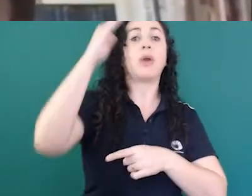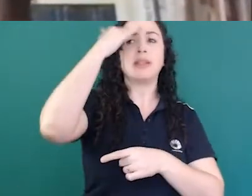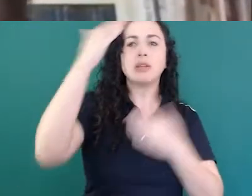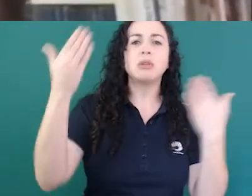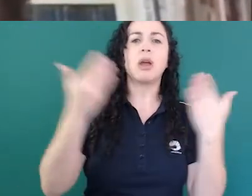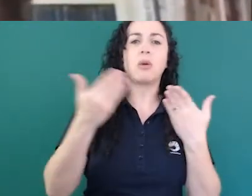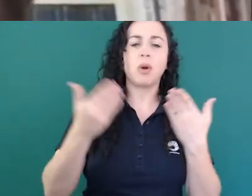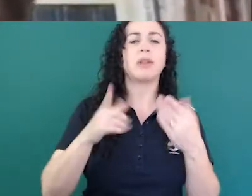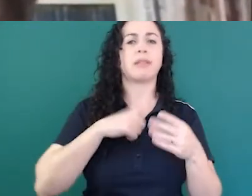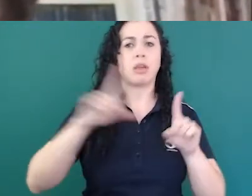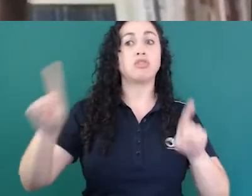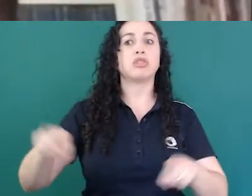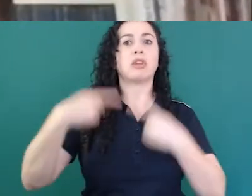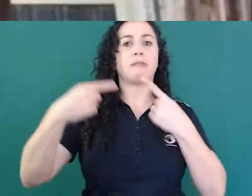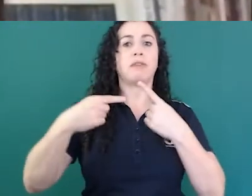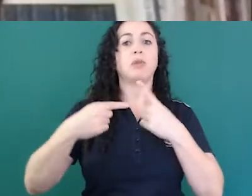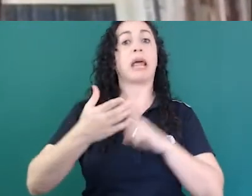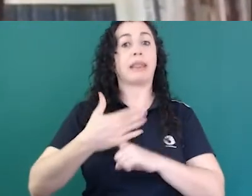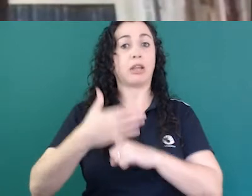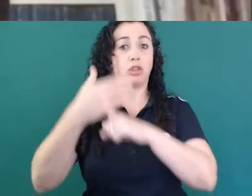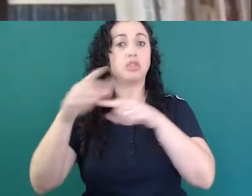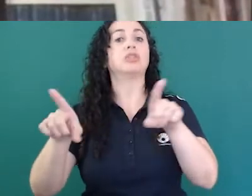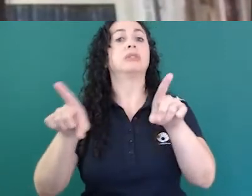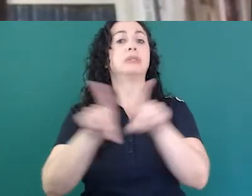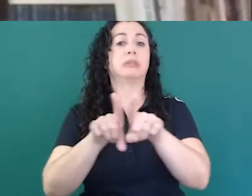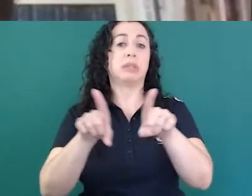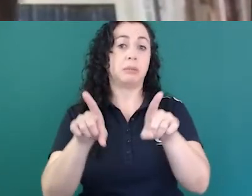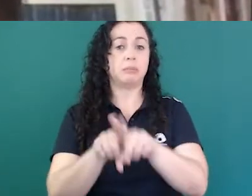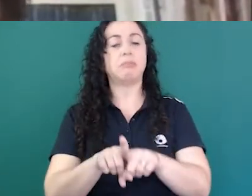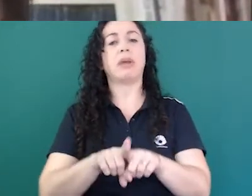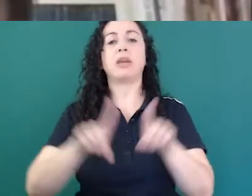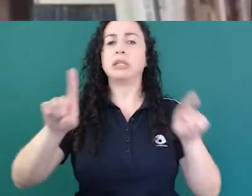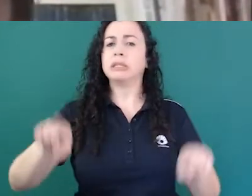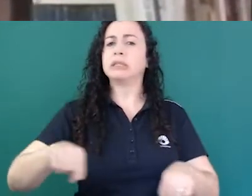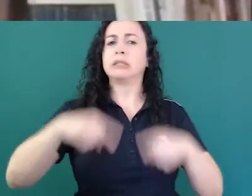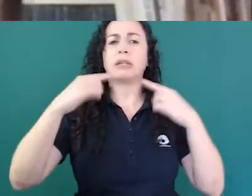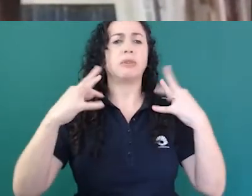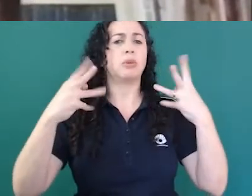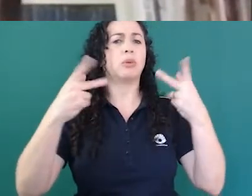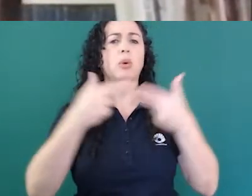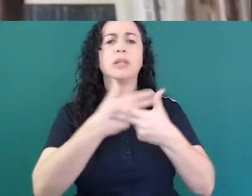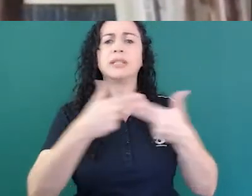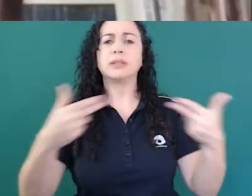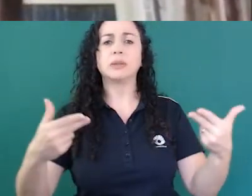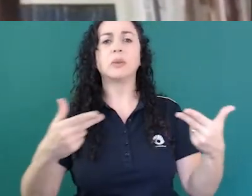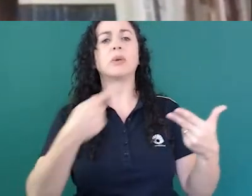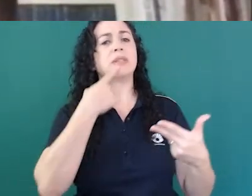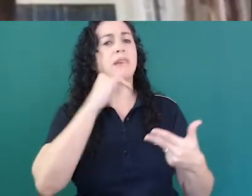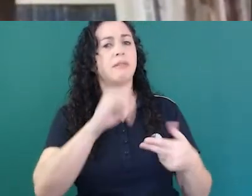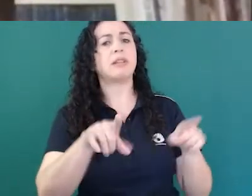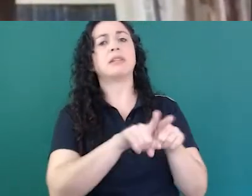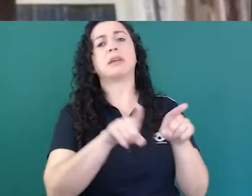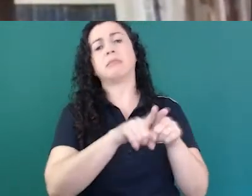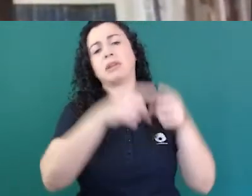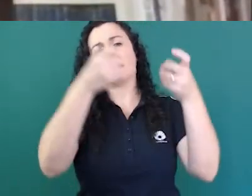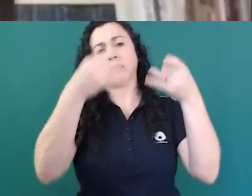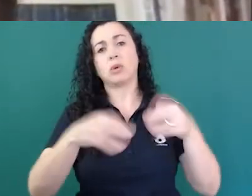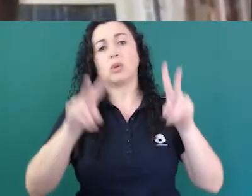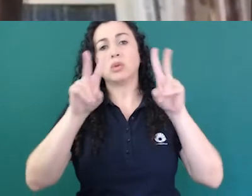professor José Mário colocou quanto todo esse acaboço que diz respeito a lidar com a construção de uma língua que